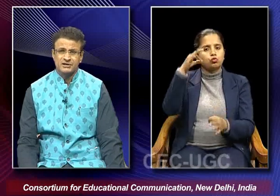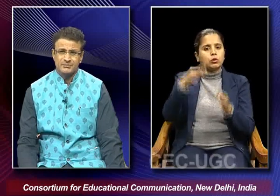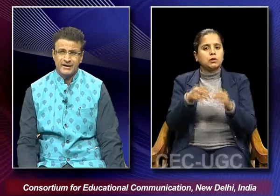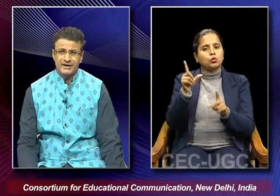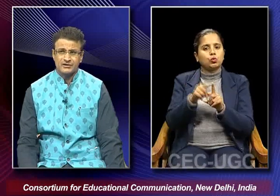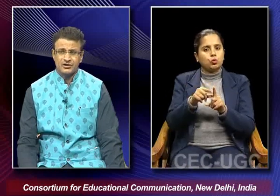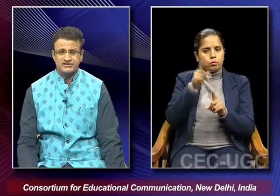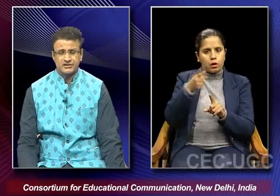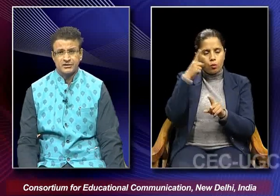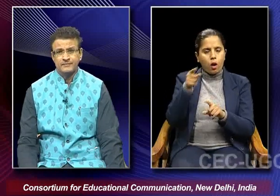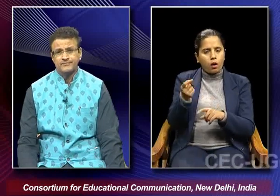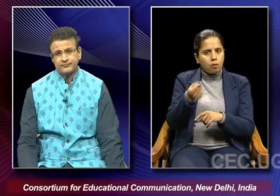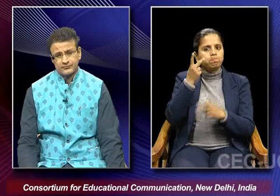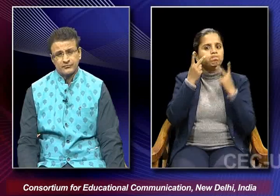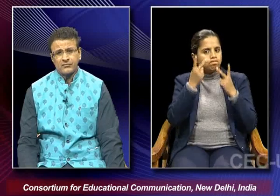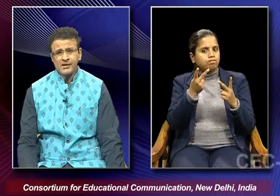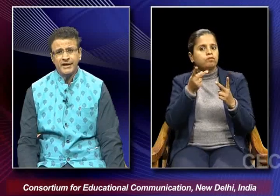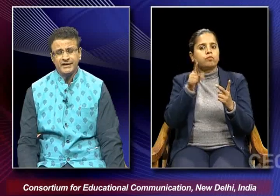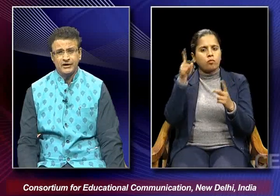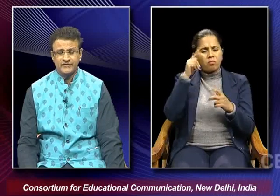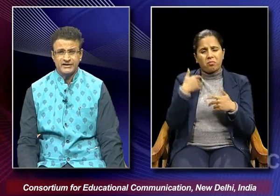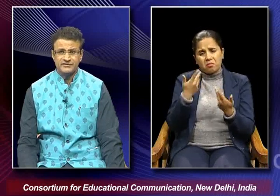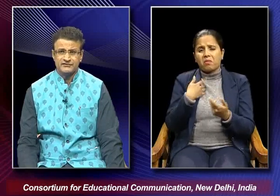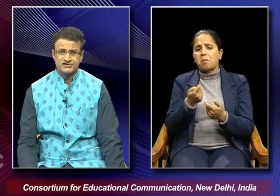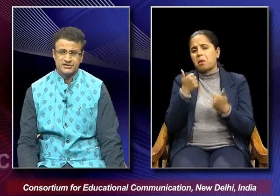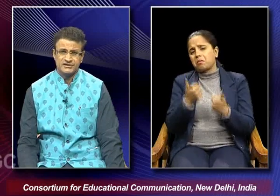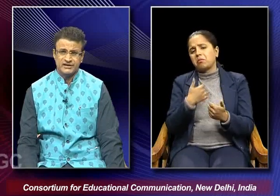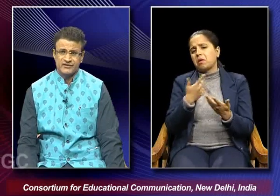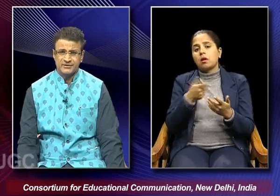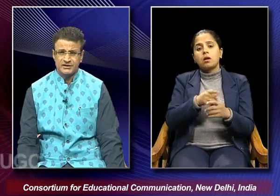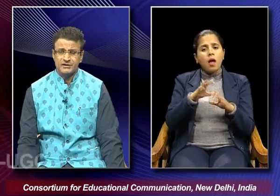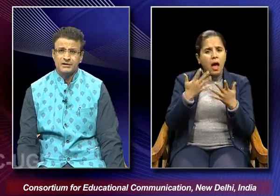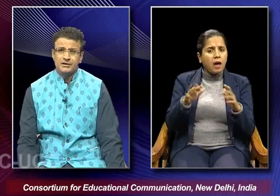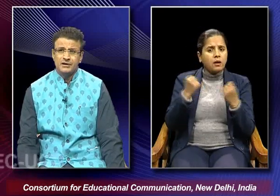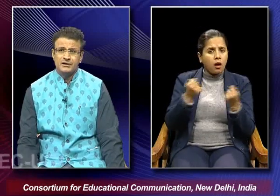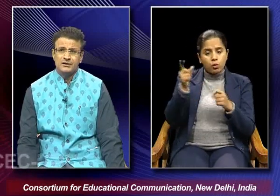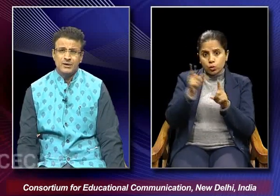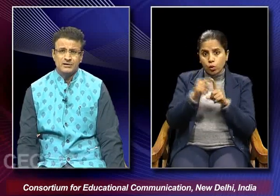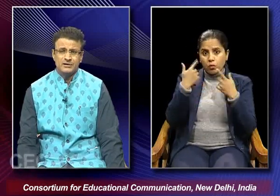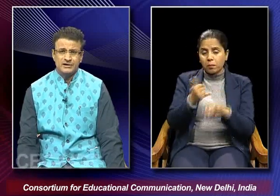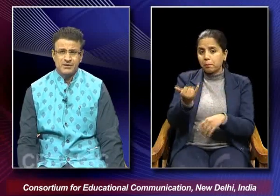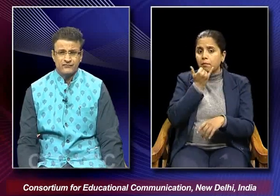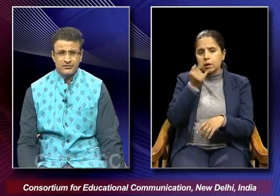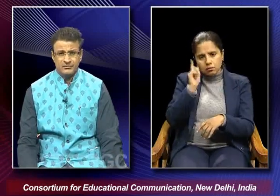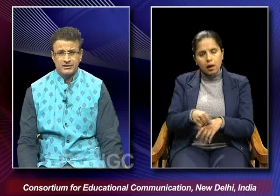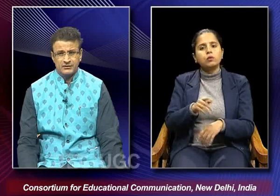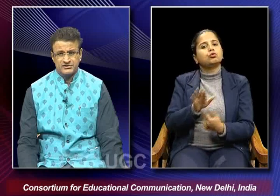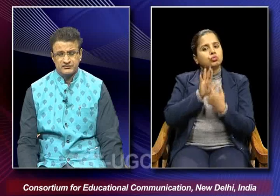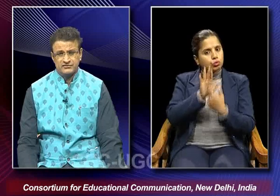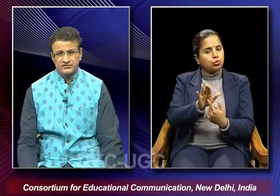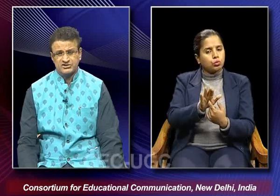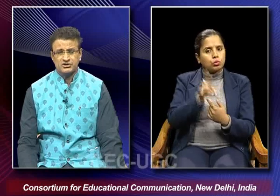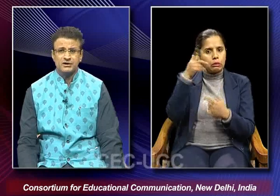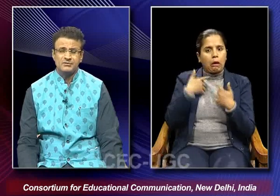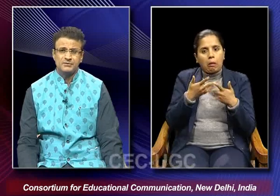by acknowledging any kind of an activity which they have committed one landmark film which